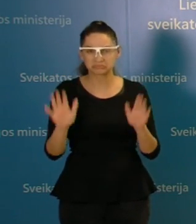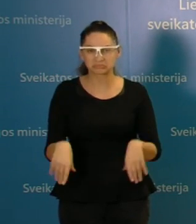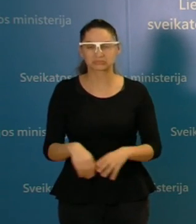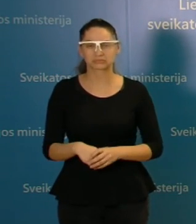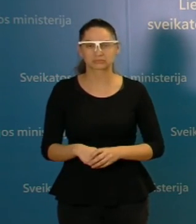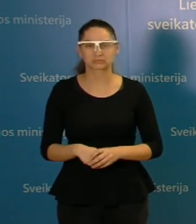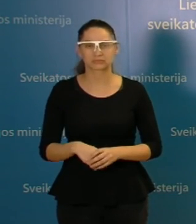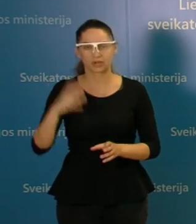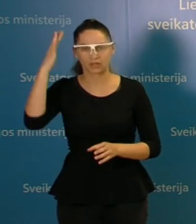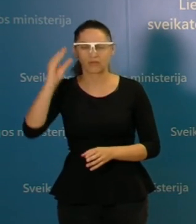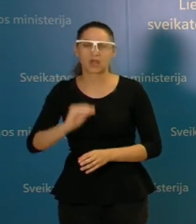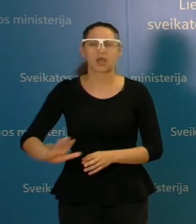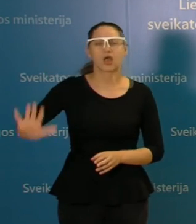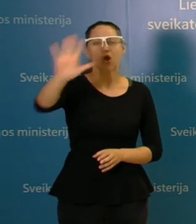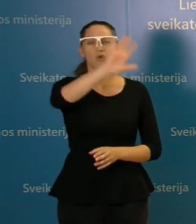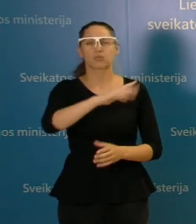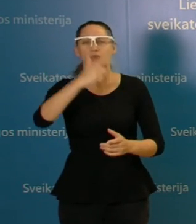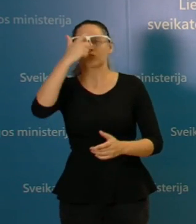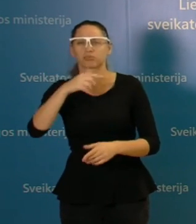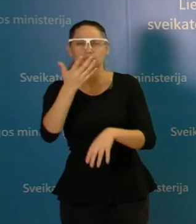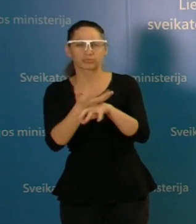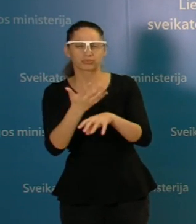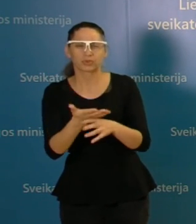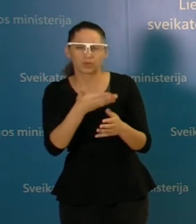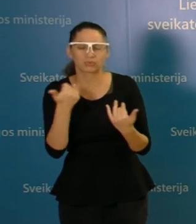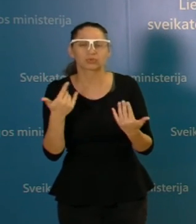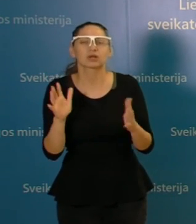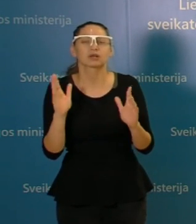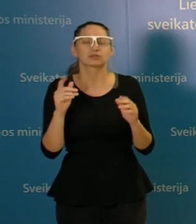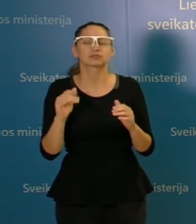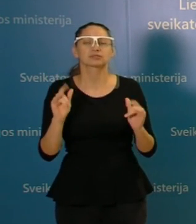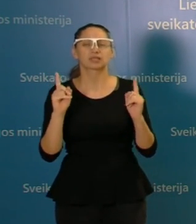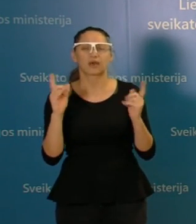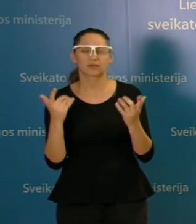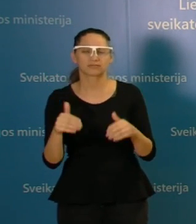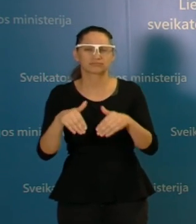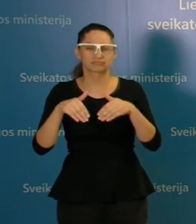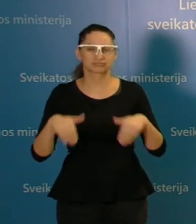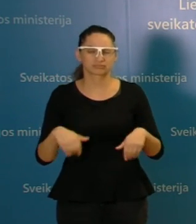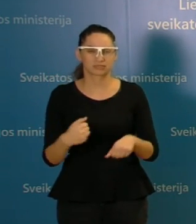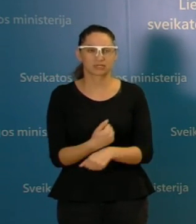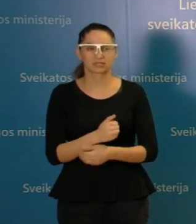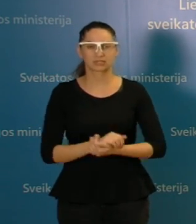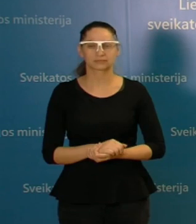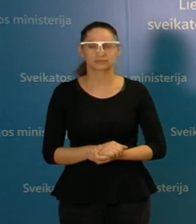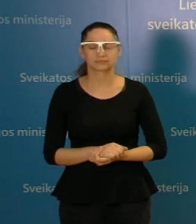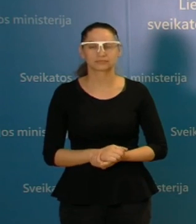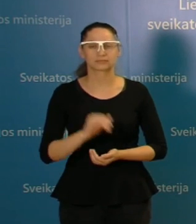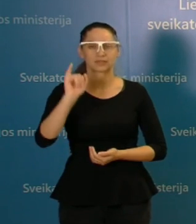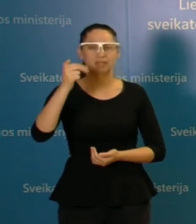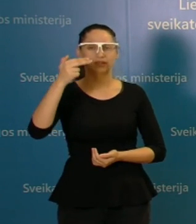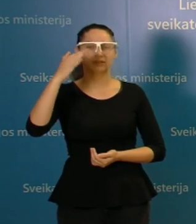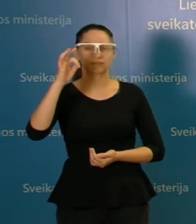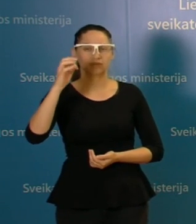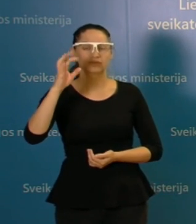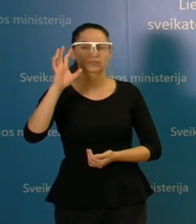turbūt, kad visą Europą padarė kažkokią lemtingą klaidą. Iš ar aštuotis tų klausimų Vytautas Dumbliauskas, InfoTV žinios.